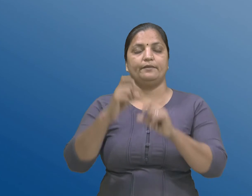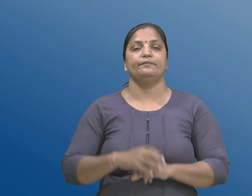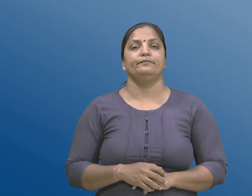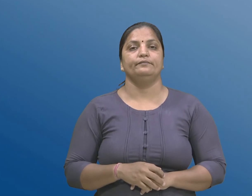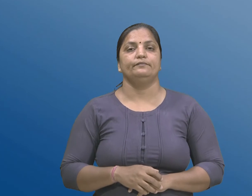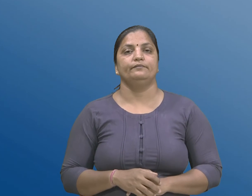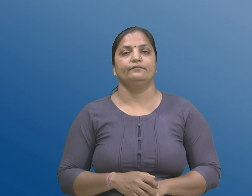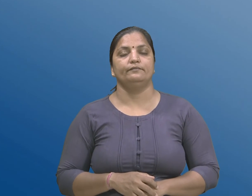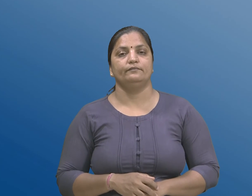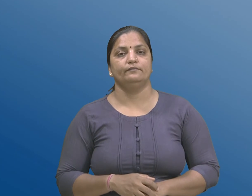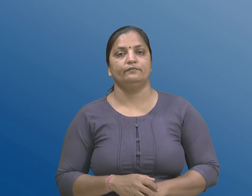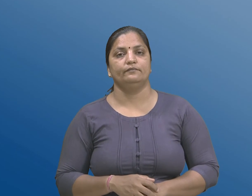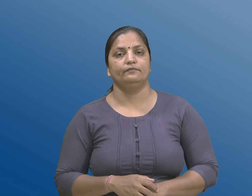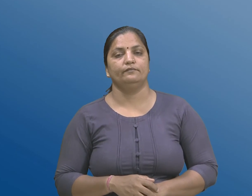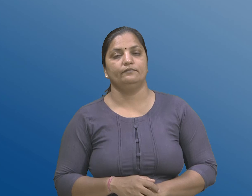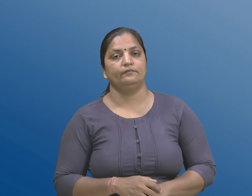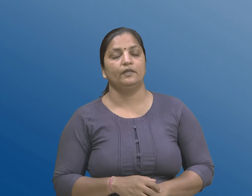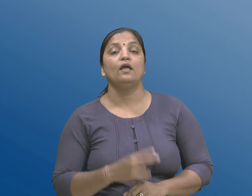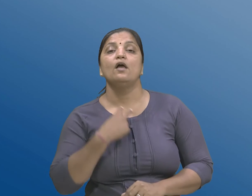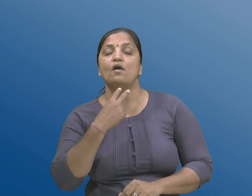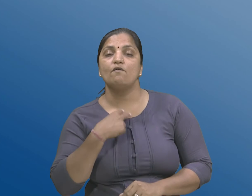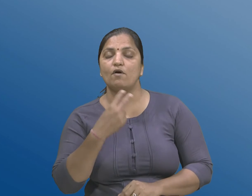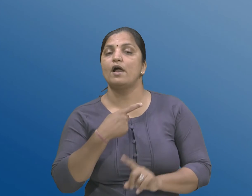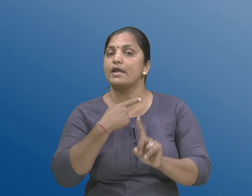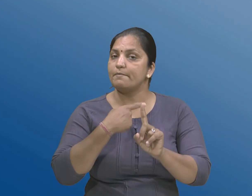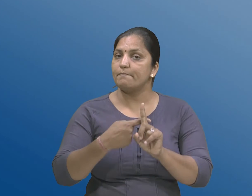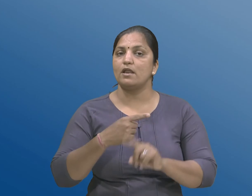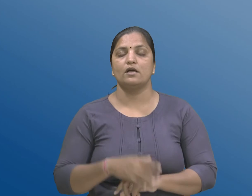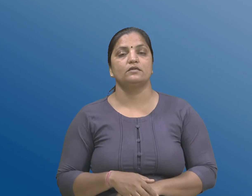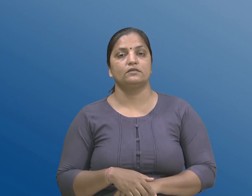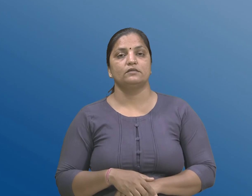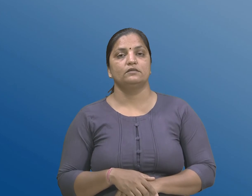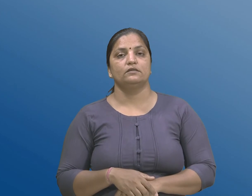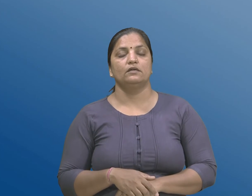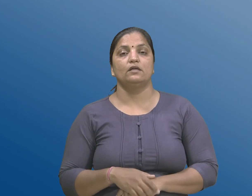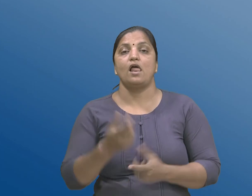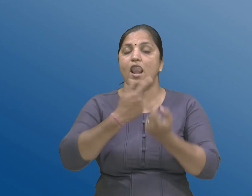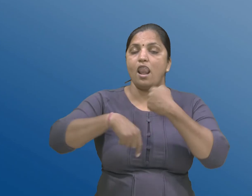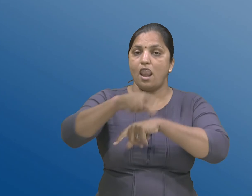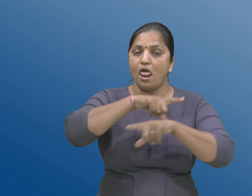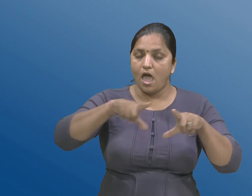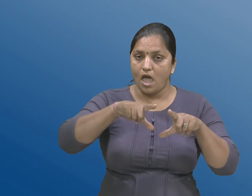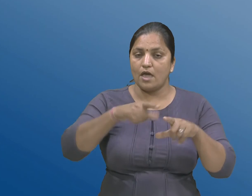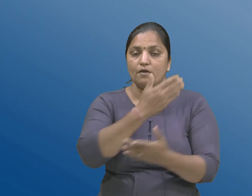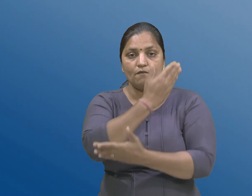d, वाणी अने भाषा किये विकलांगता एटले के